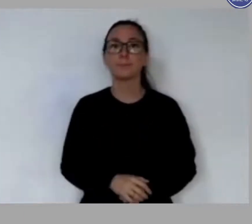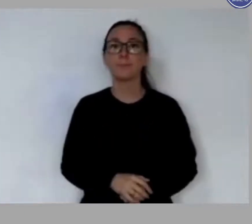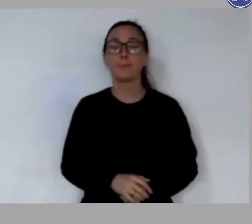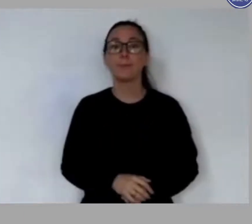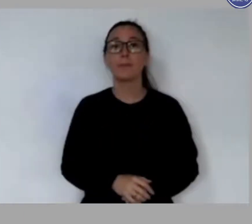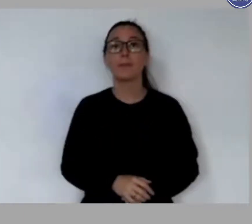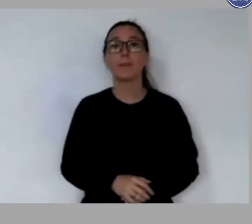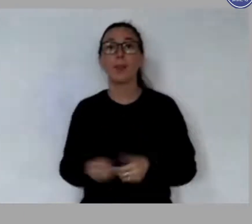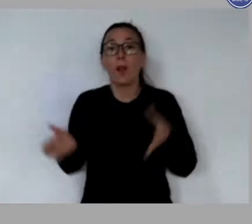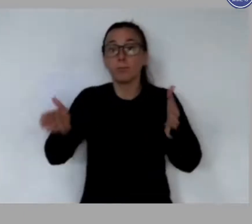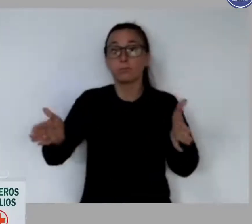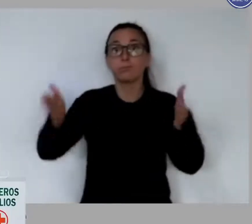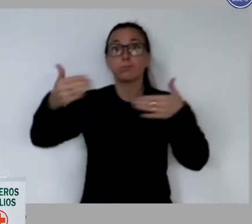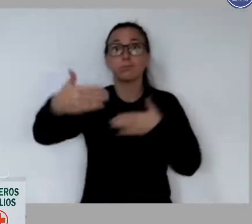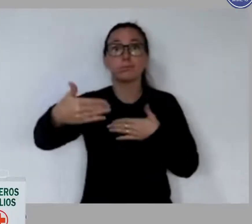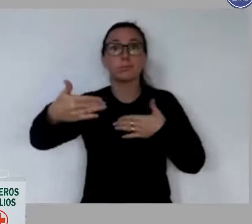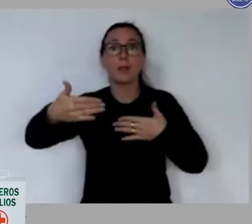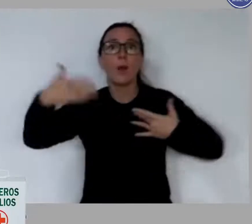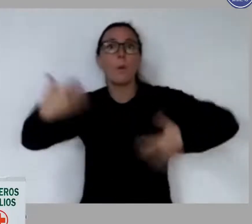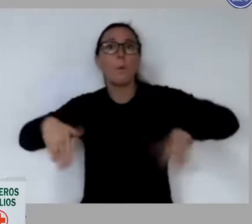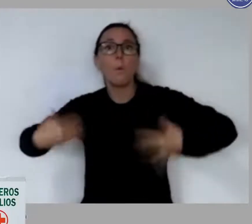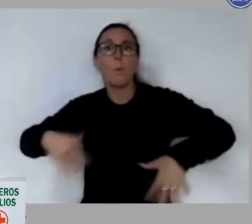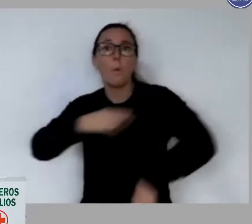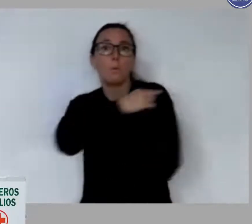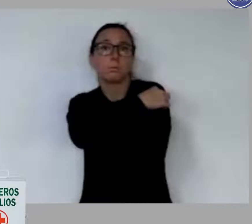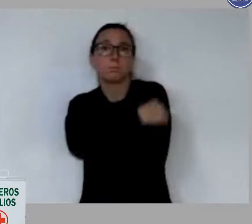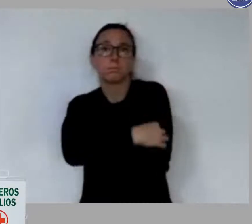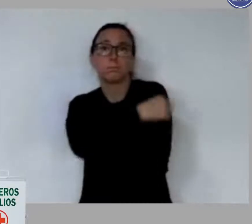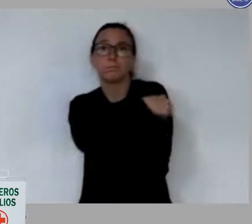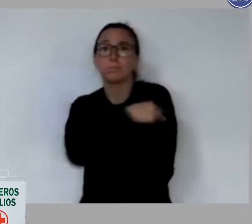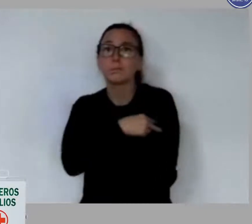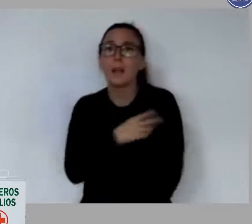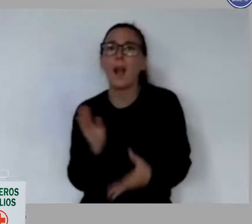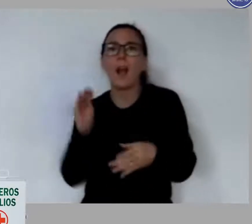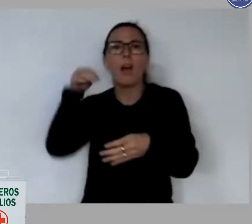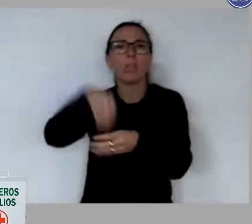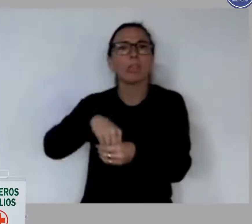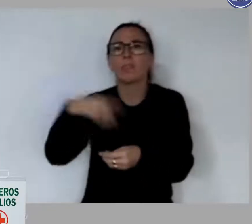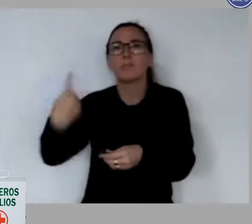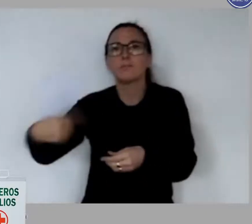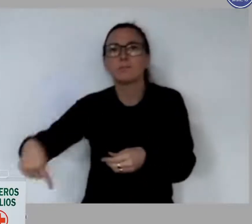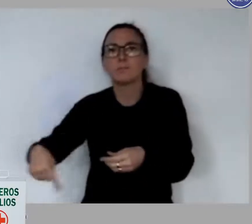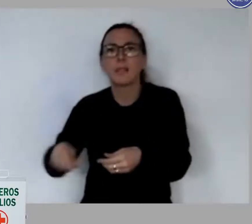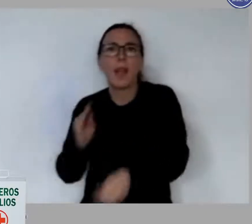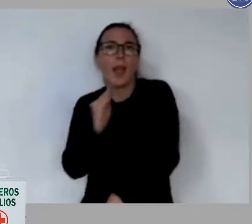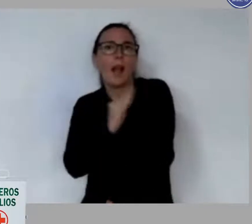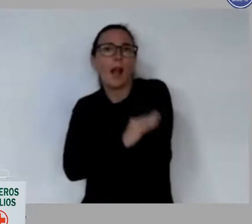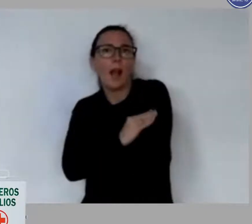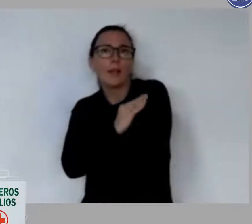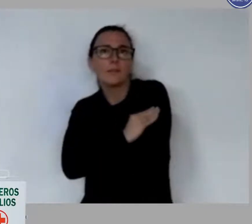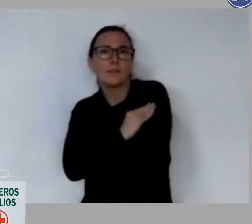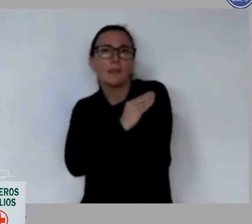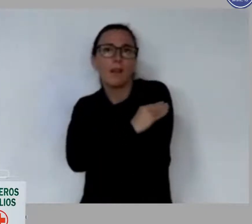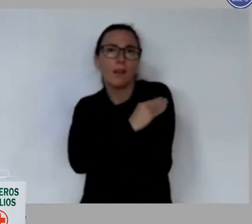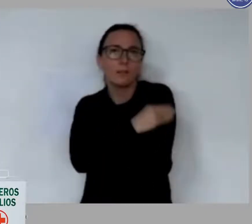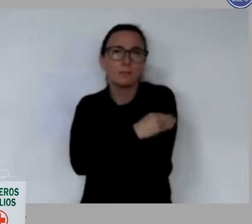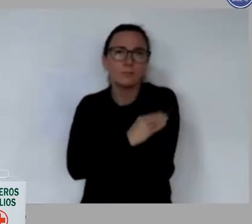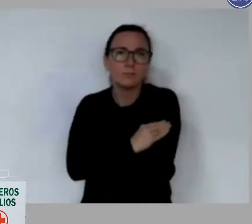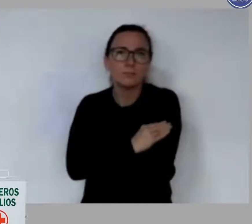botiquín de primeros auxilios que contenga Gaza,